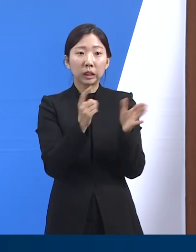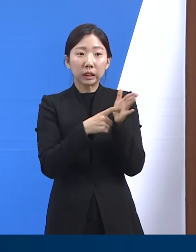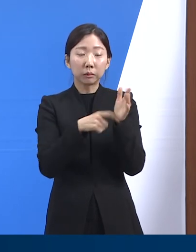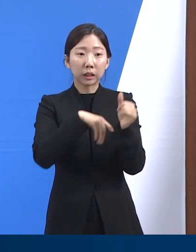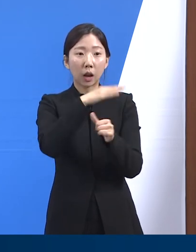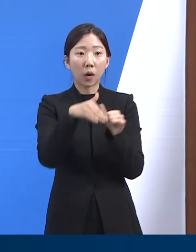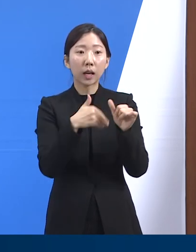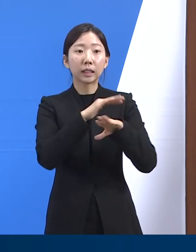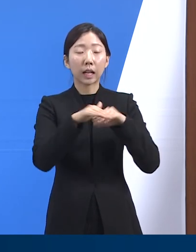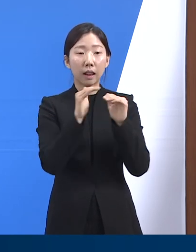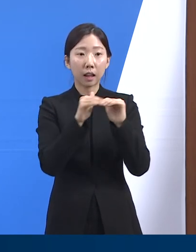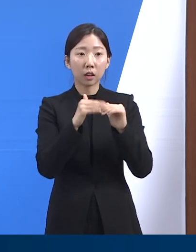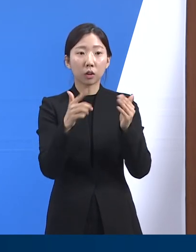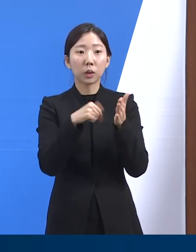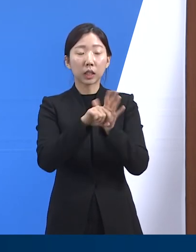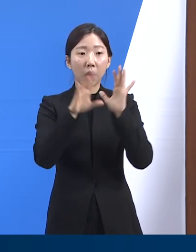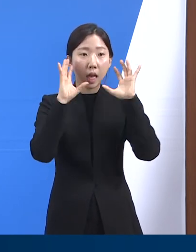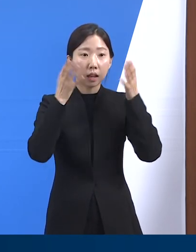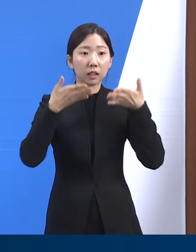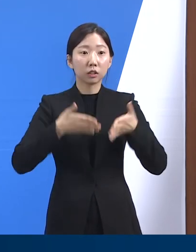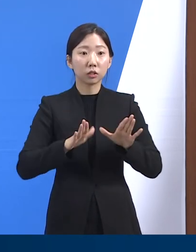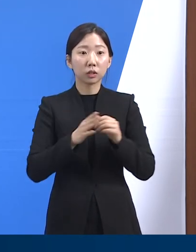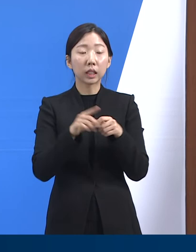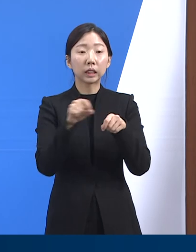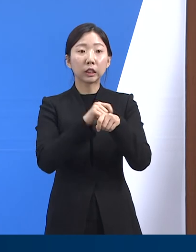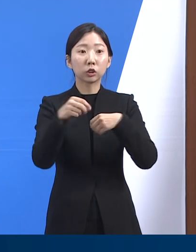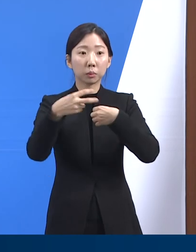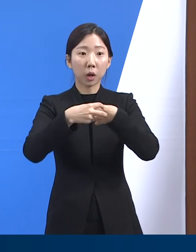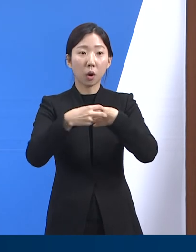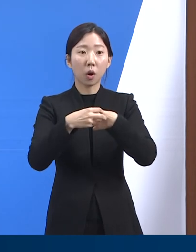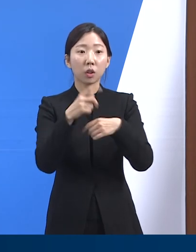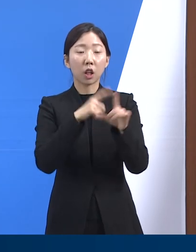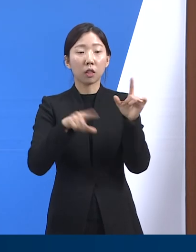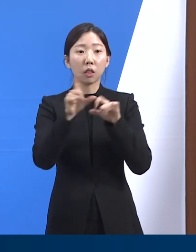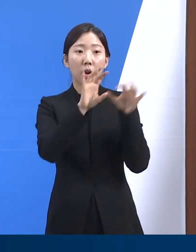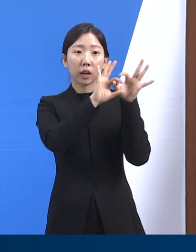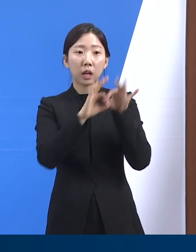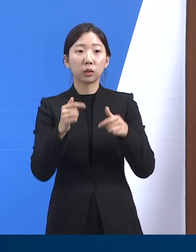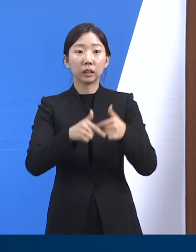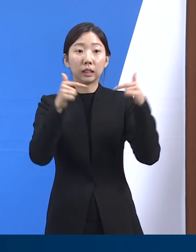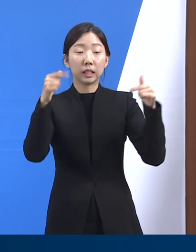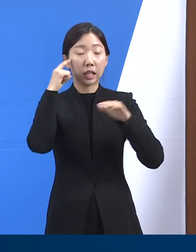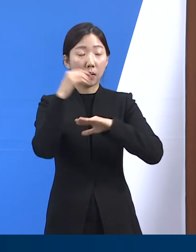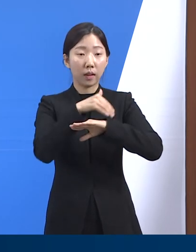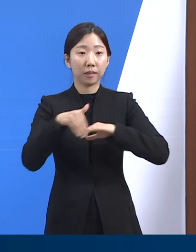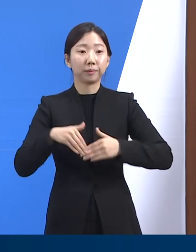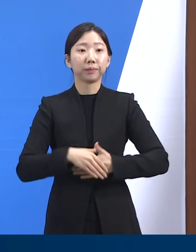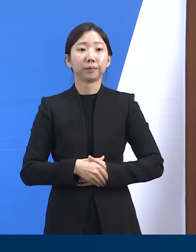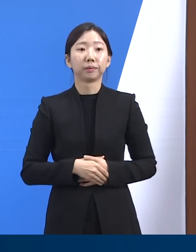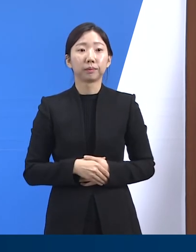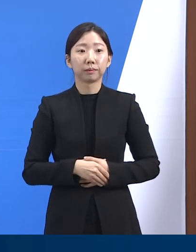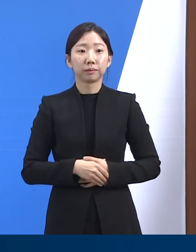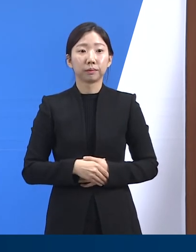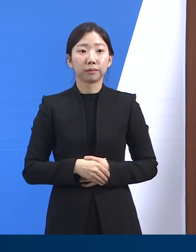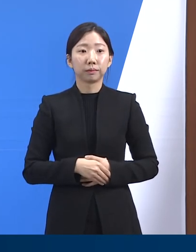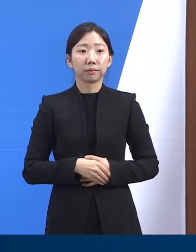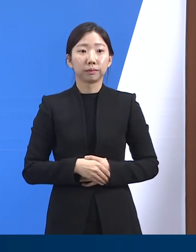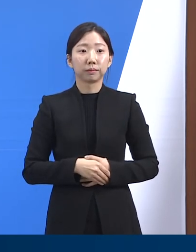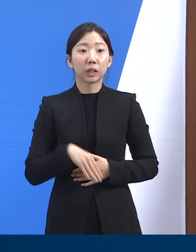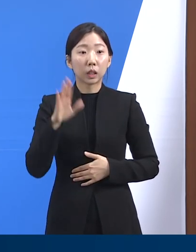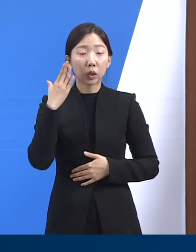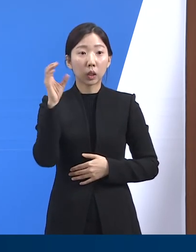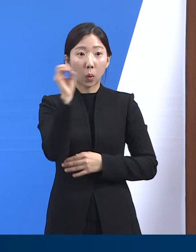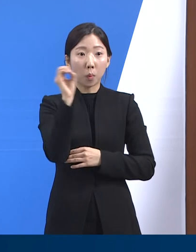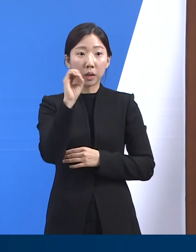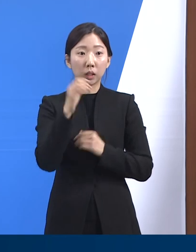신속하게 대응할 수 있도록 소아, 분만, 투석 등 특수병상을 지속적으로 확충해 나가겠습니다. 최근의